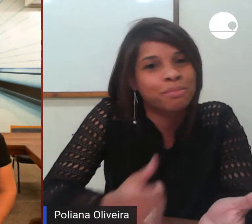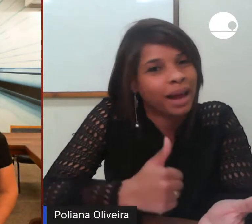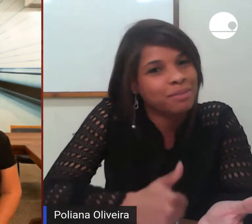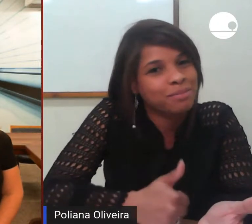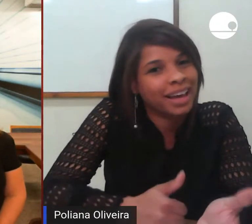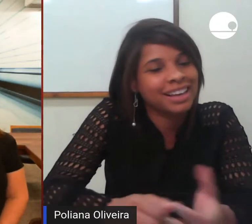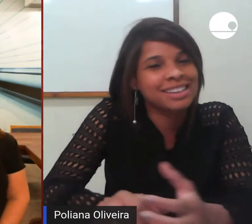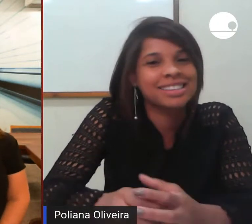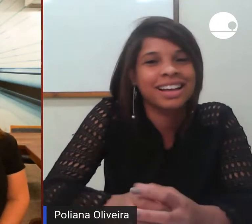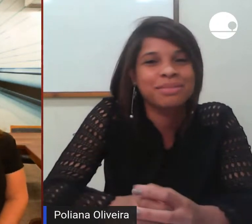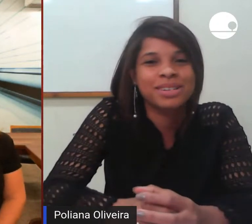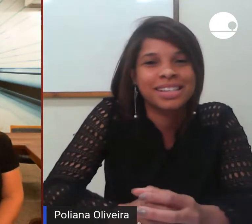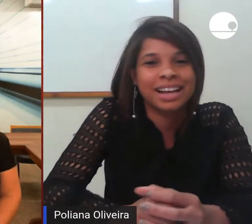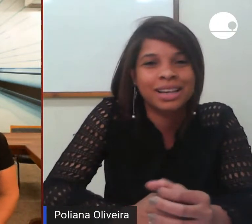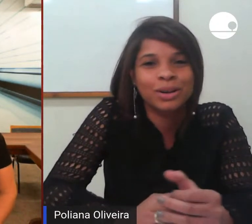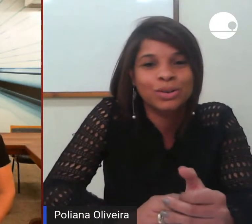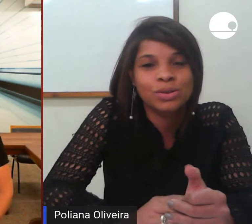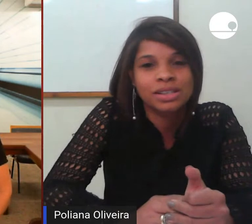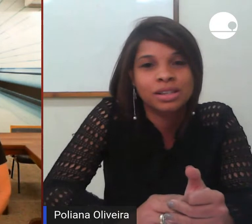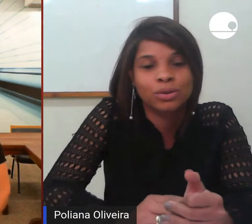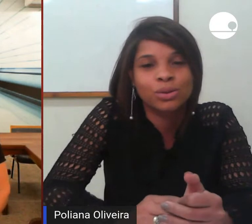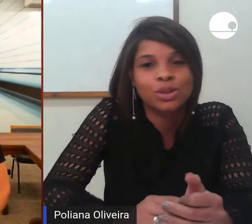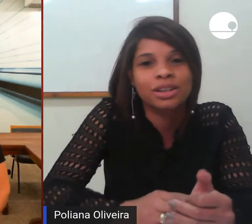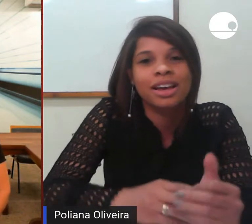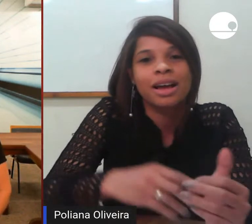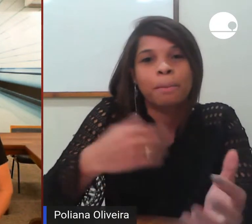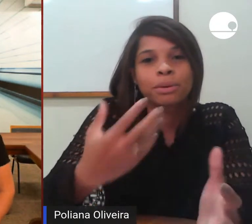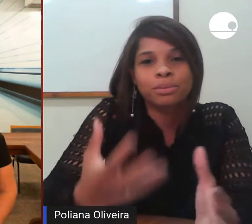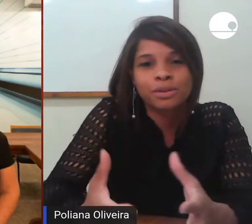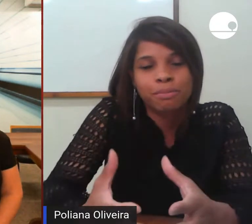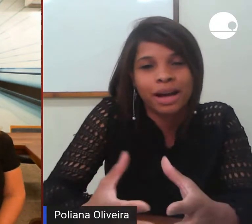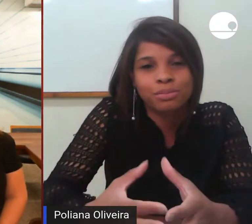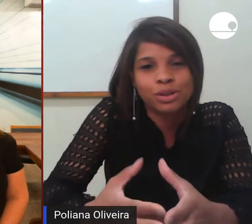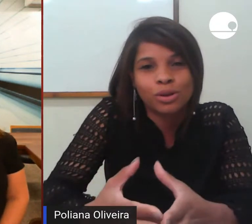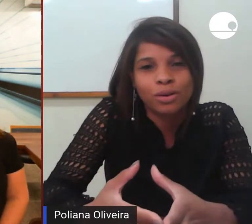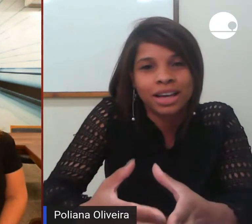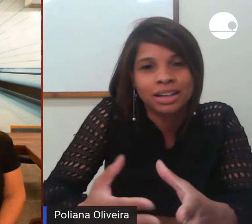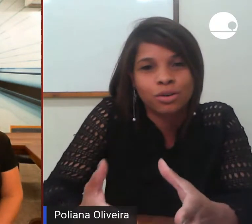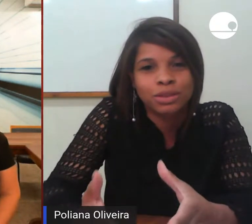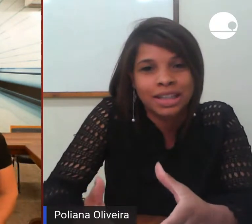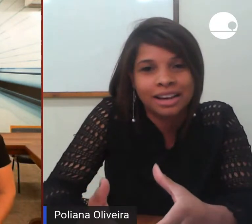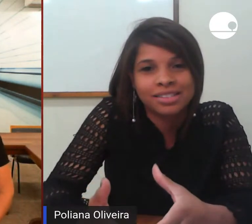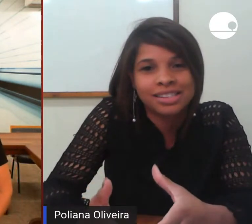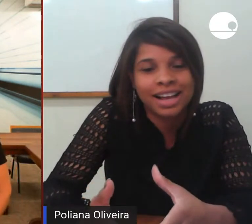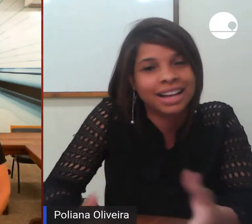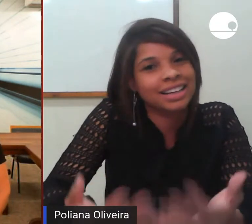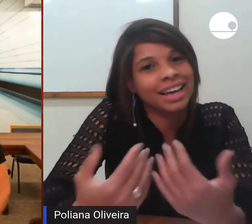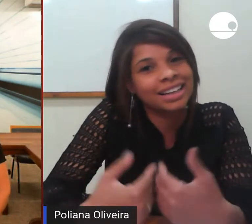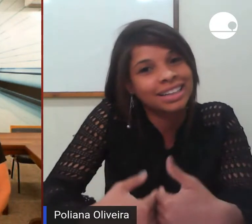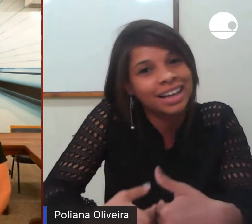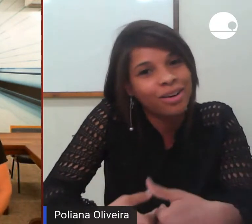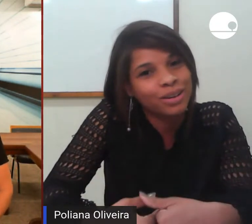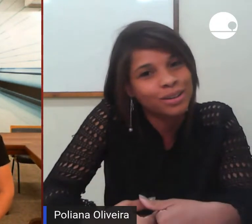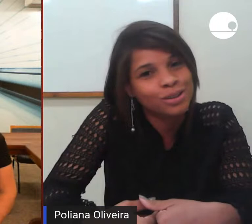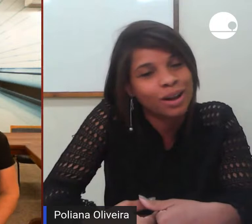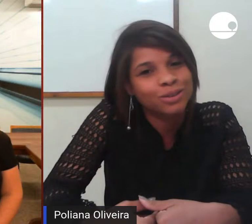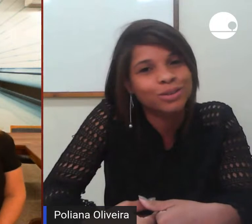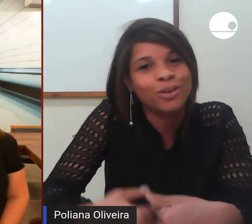parabéns né por estar aqui conosco essa noite para o pessoal que é da comunidade externa e que ainda não é nosso aluno